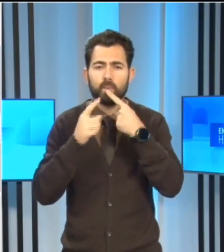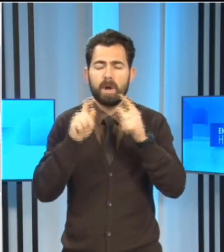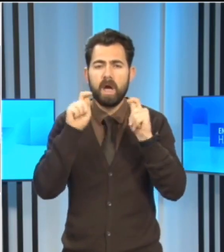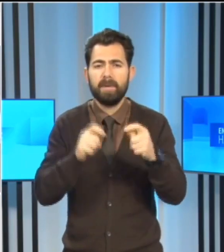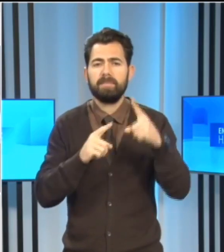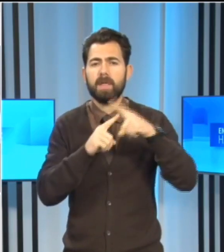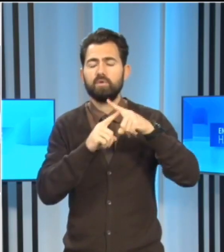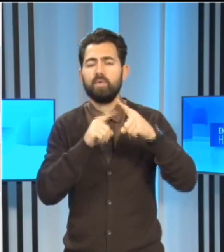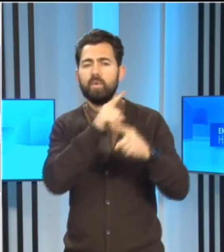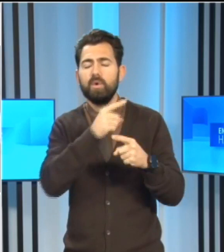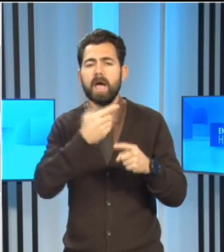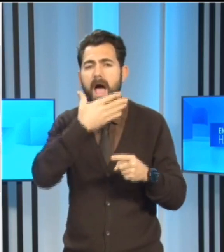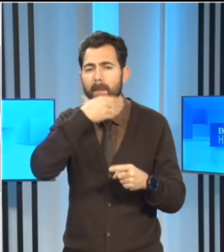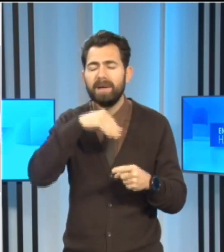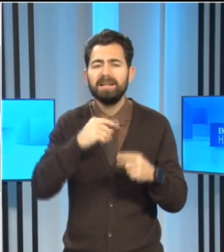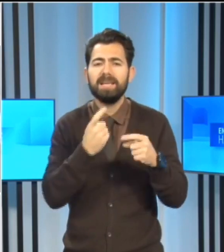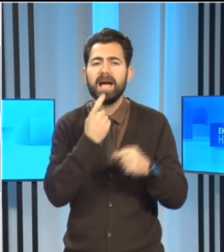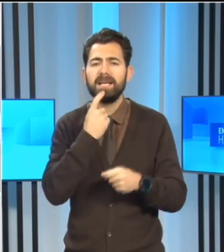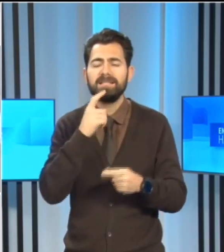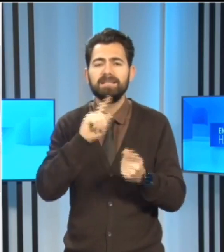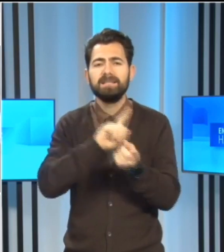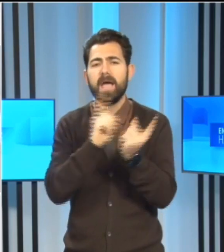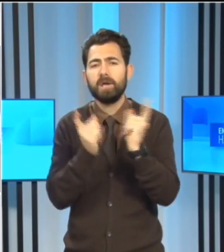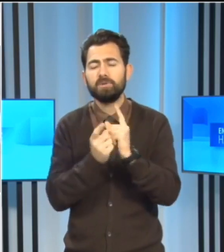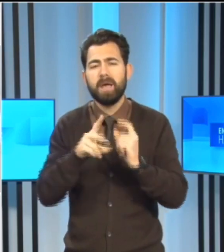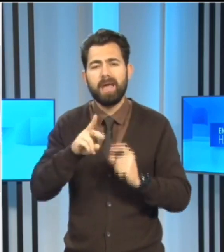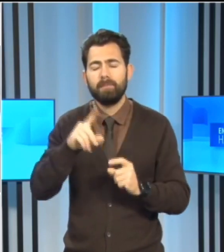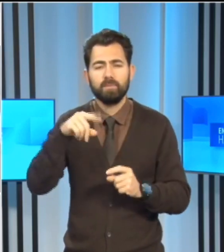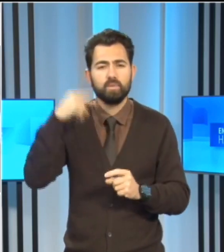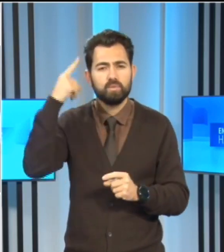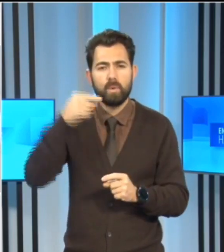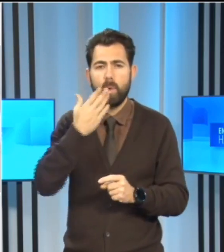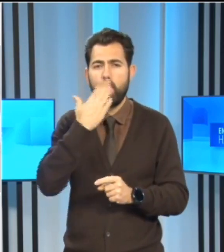yaşını değiştirmek gibi bir düşüncemiz yok dedi.